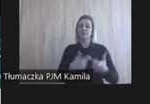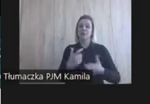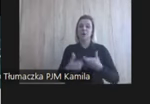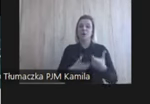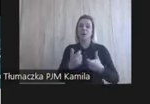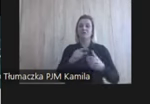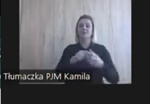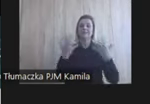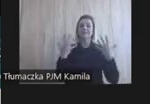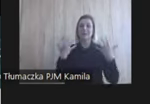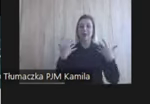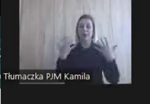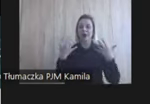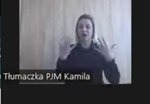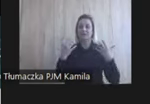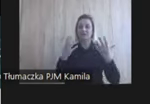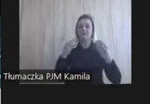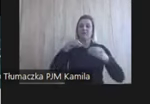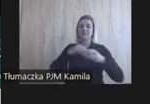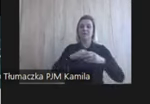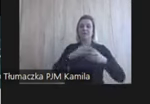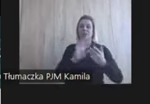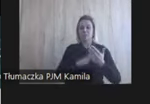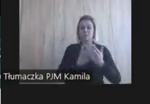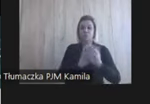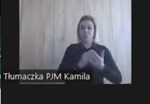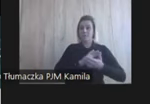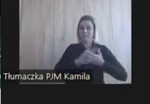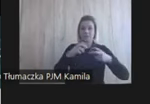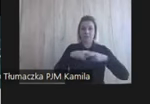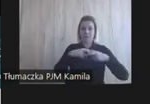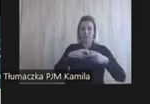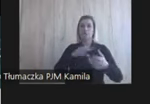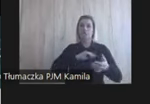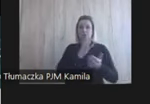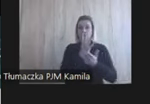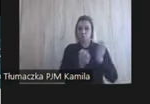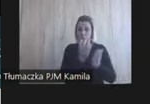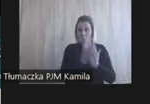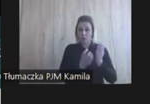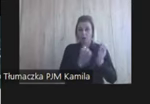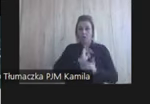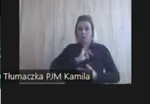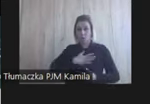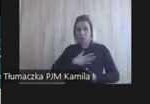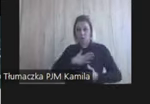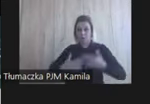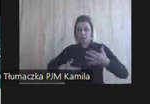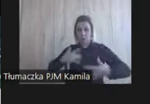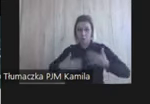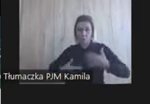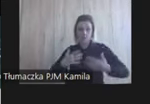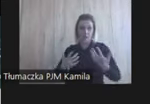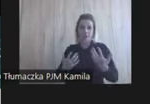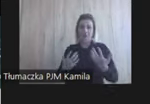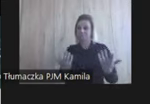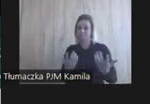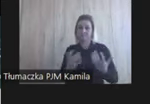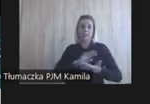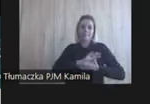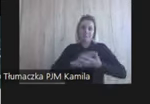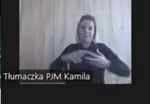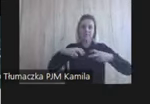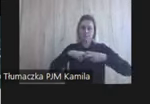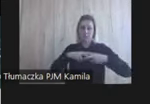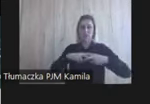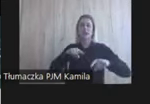ten spacer w takiej wersji offline, Czyli będzie można sobie go ściągnąć na swój komputer niezależnie po prostu od dostępu do internetu też